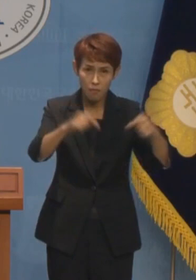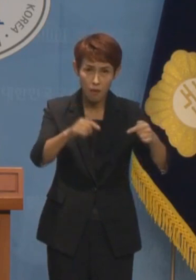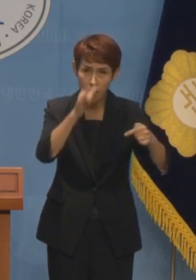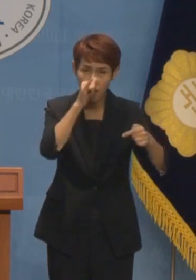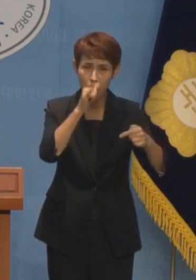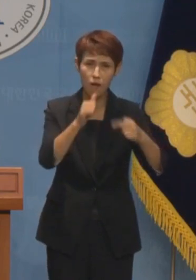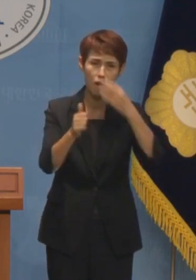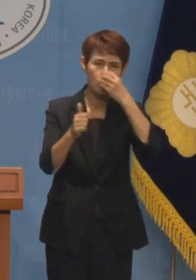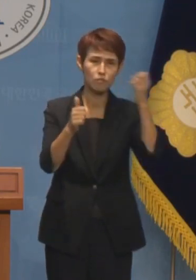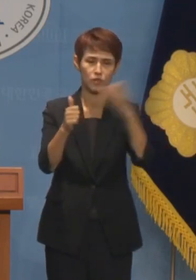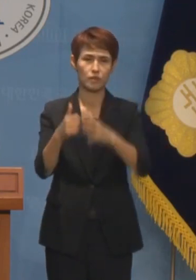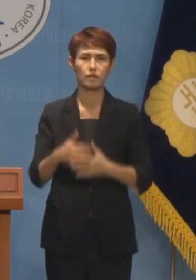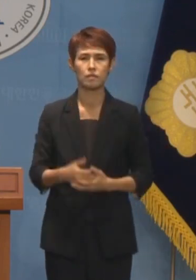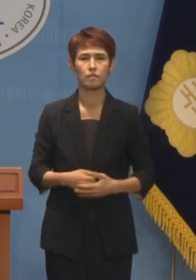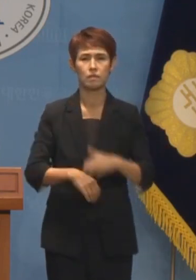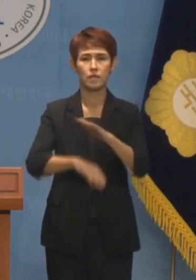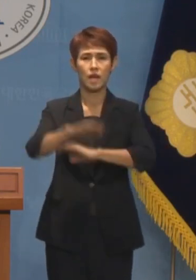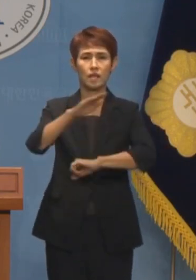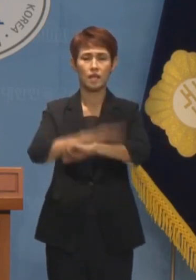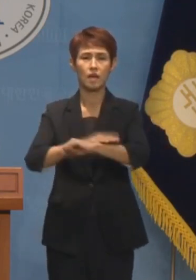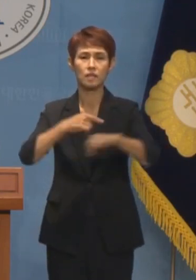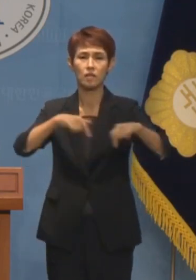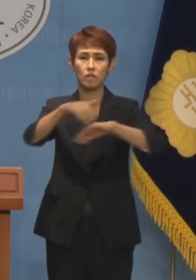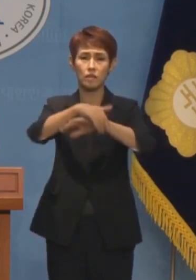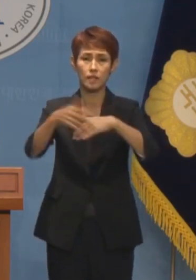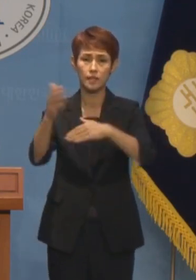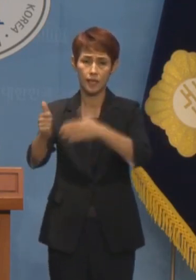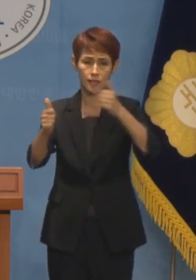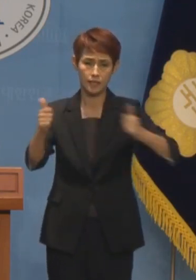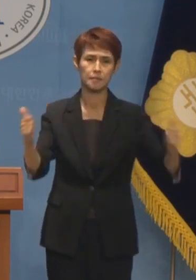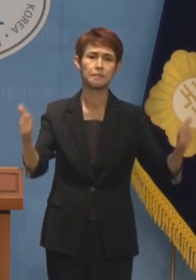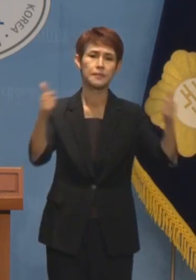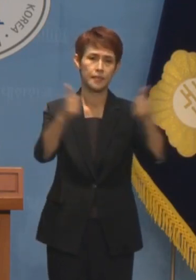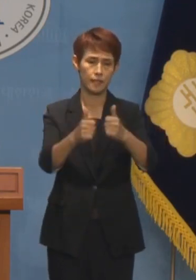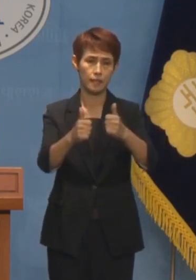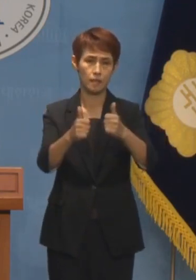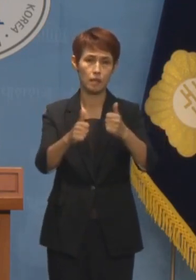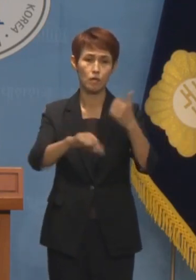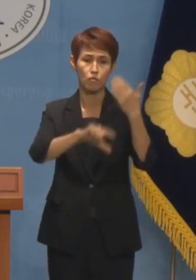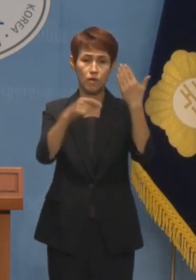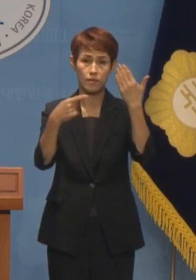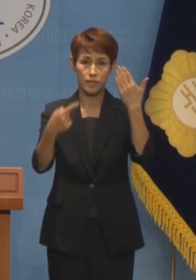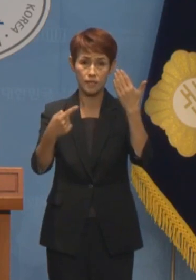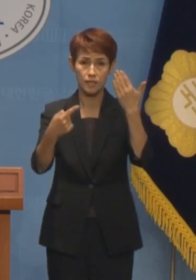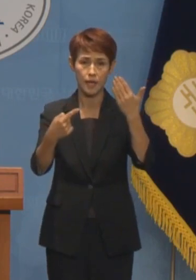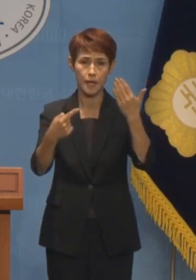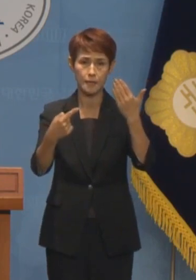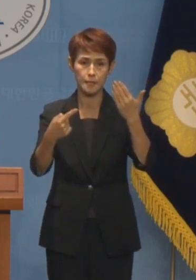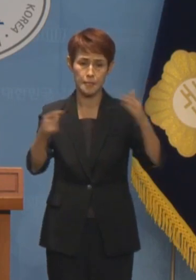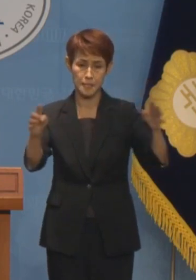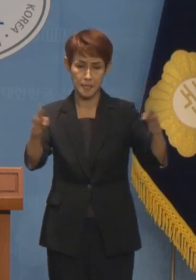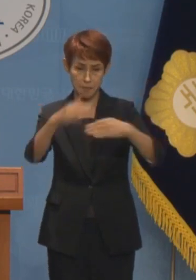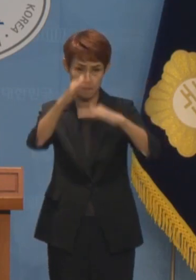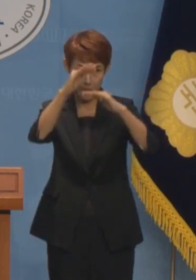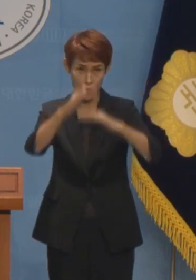양당 정책위의장이 오늘 만나 지난 1일 대표회담에서 합의했던